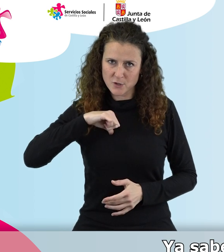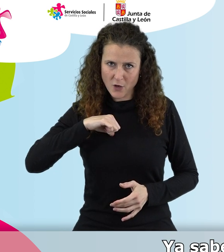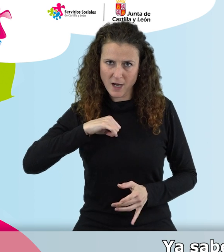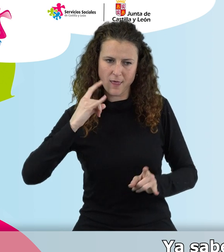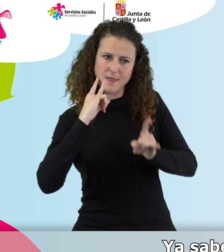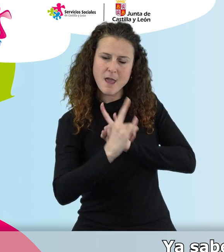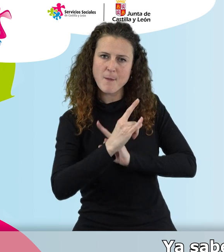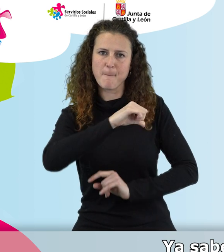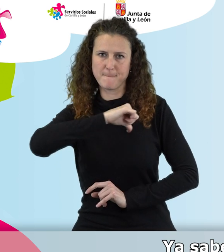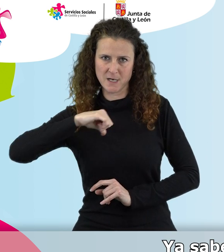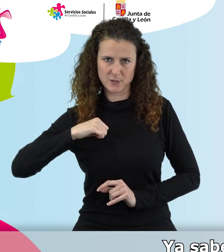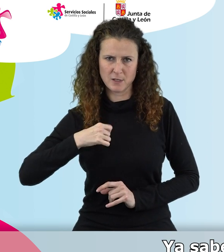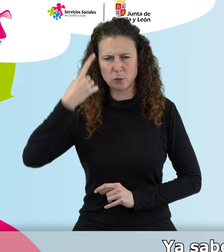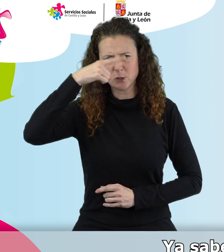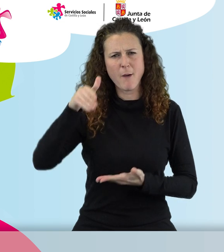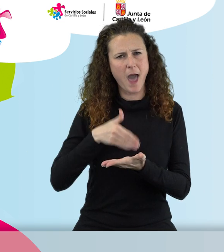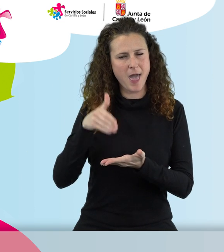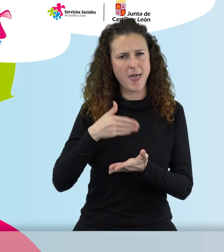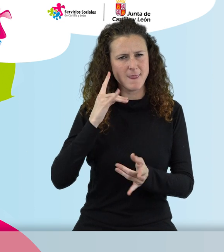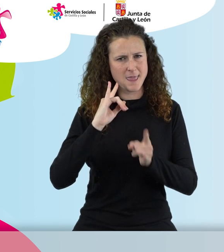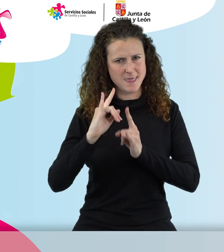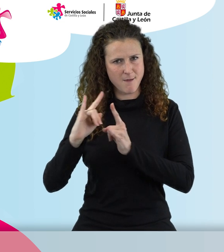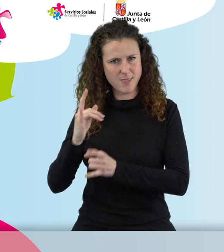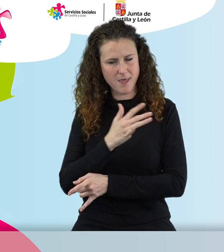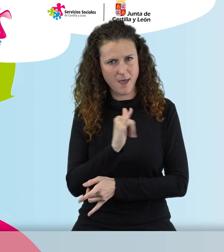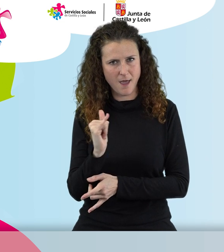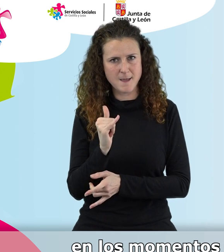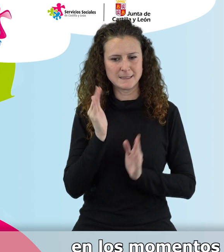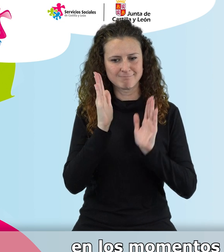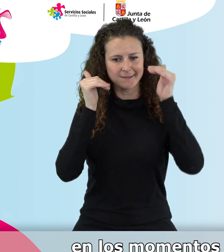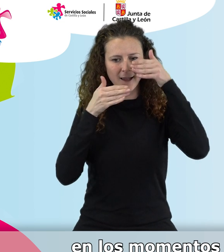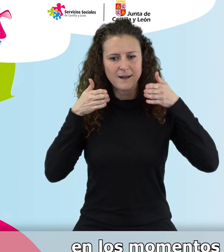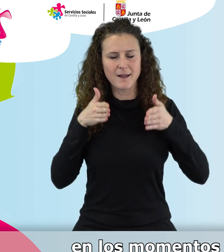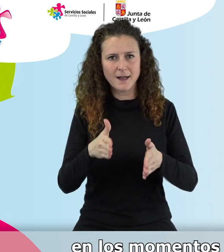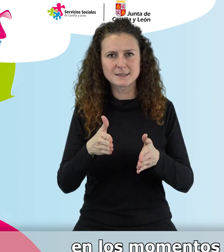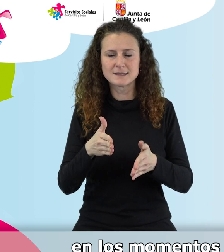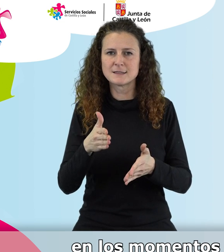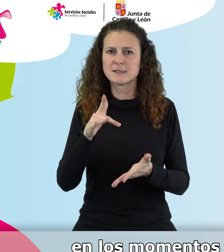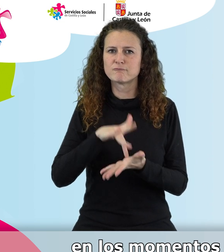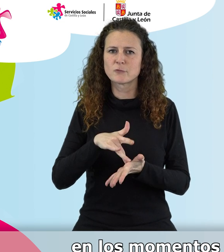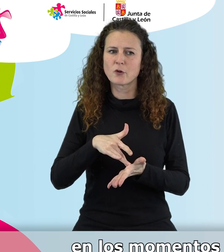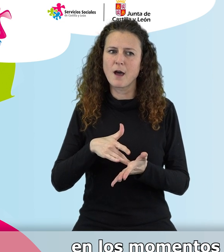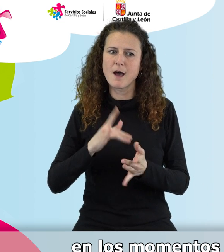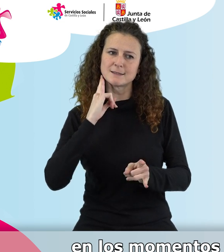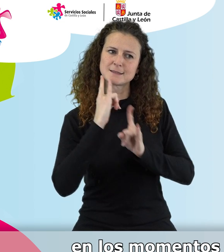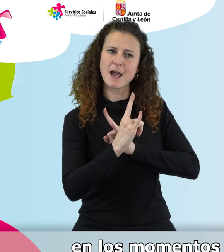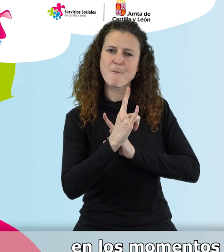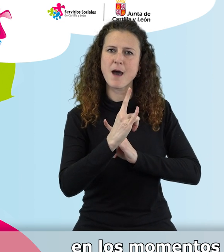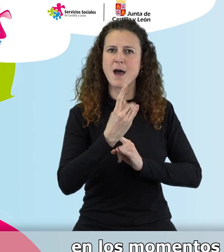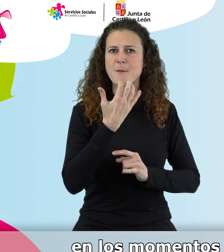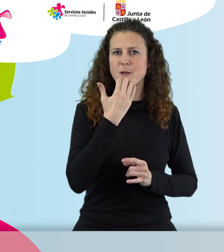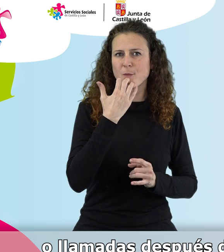Ya sabes que hay una agenda de llamadas, que desde la teleasistencia se llama en los momentos importantes para la persona, en los